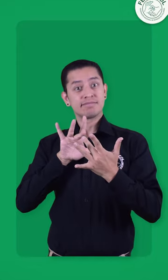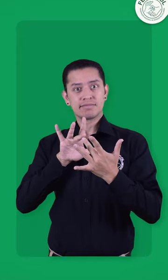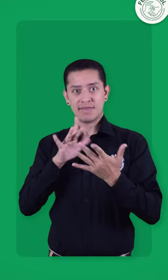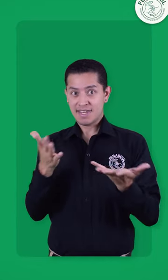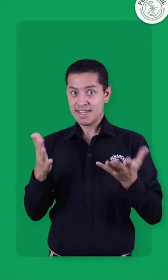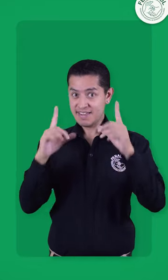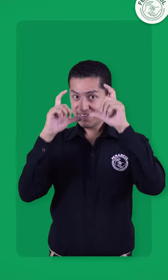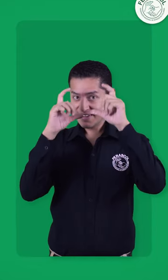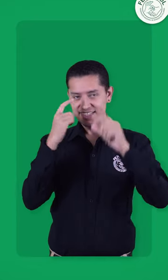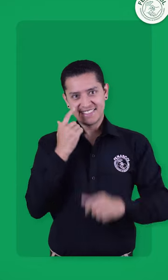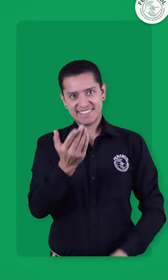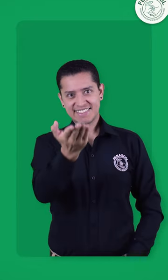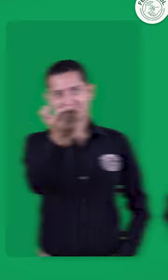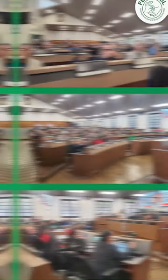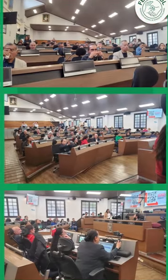Veamos las siguientes imágenes.